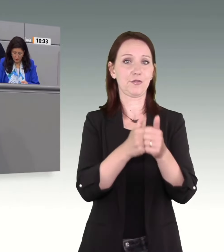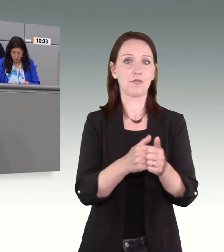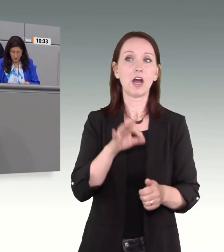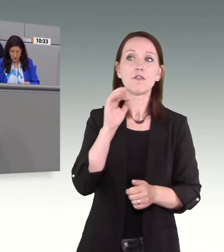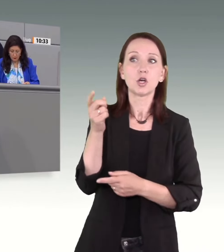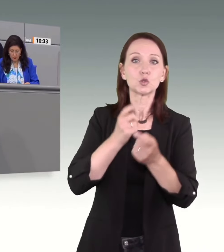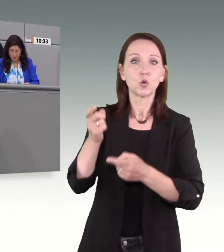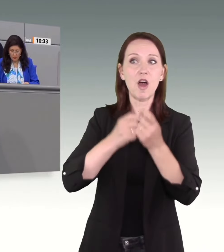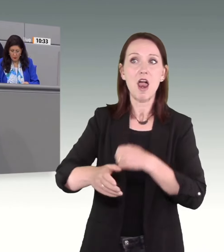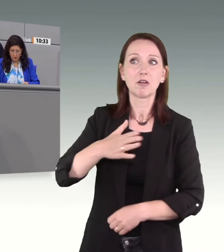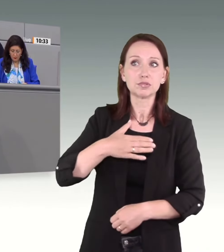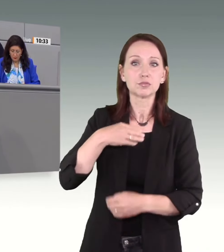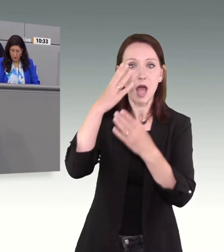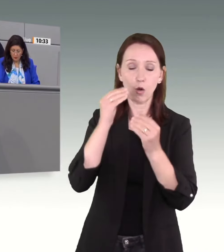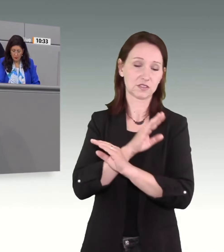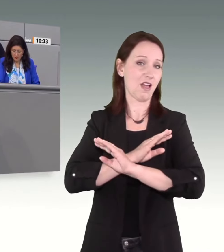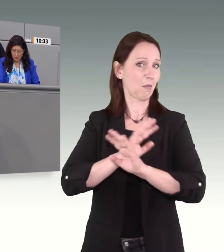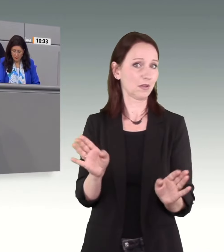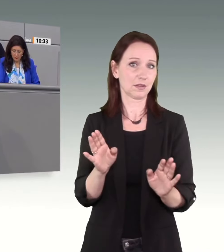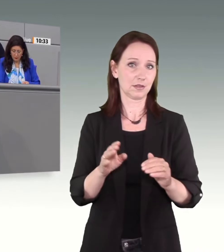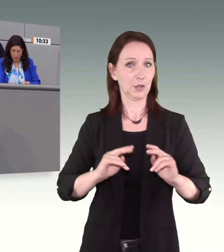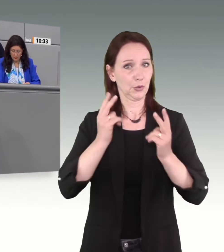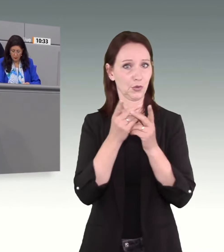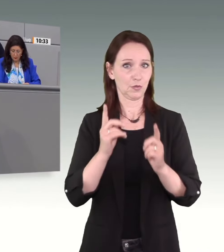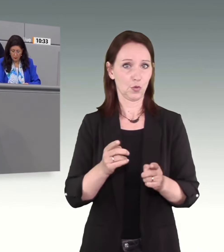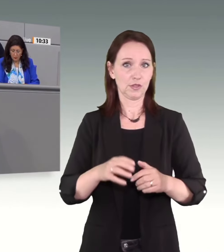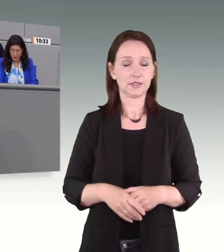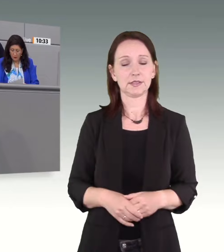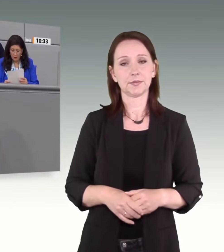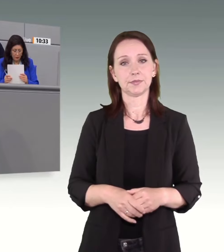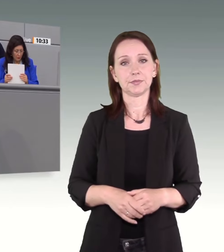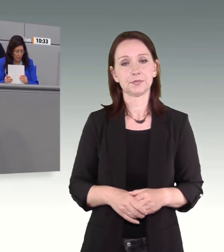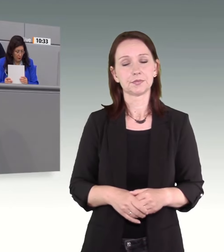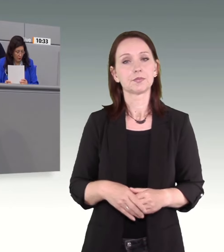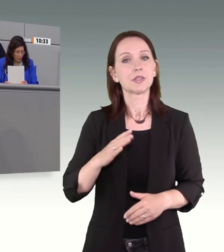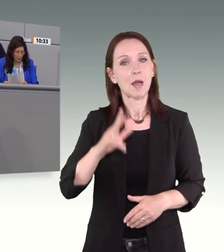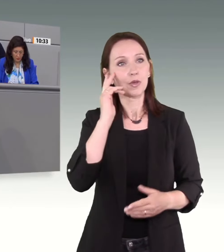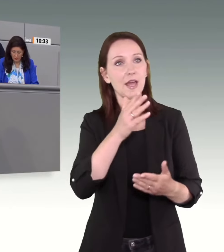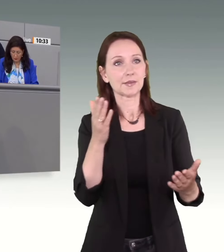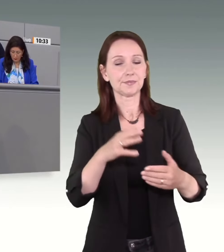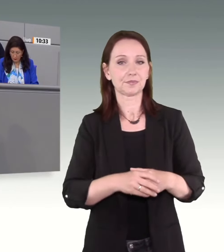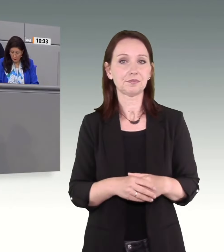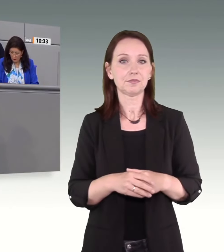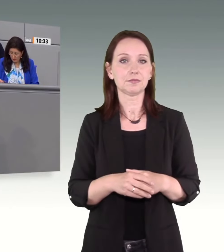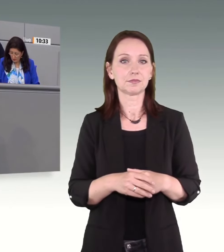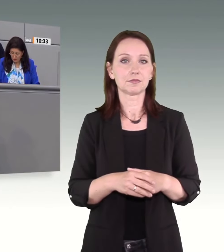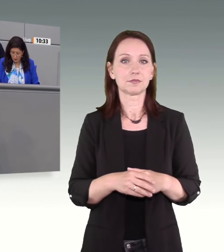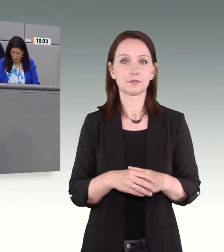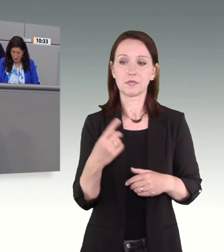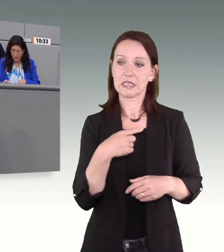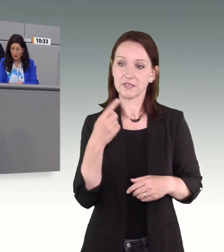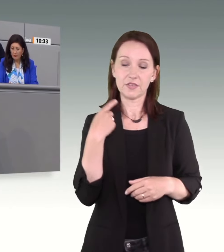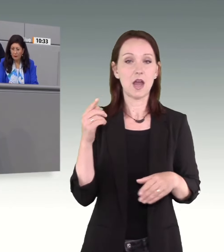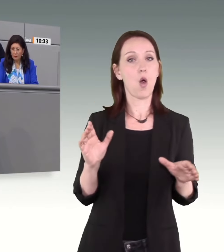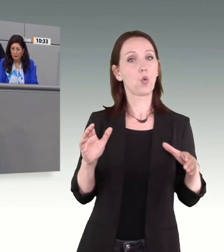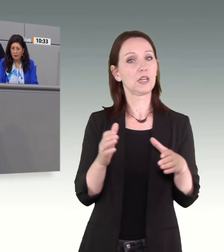Zuwanderer. Meine Damen und Herren, unser Gesetzentwurf unterstreicht, als Union stehen wir ohne Wenn und Aber